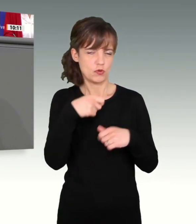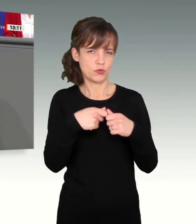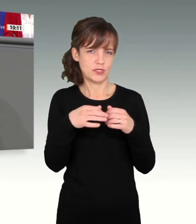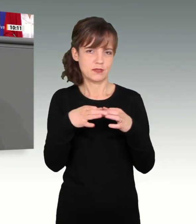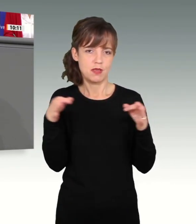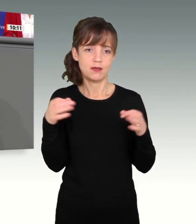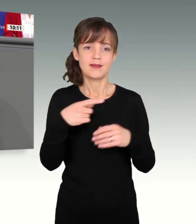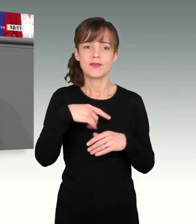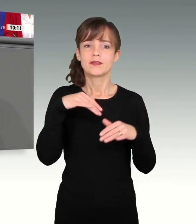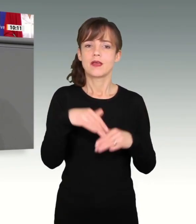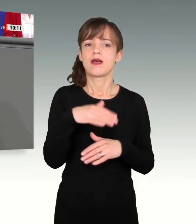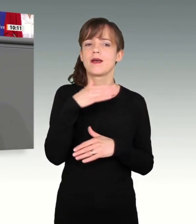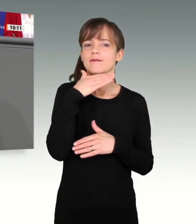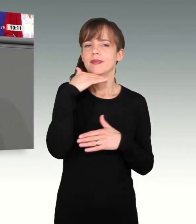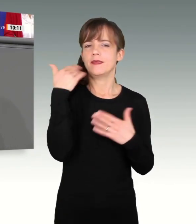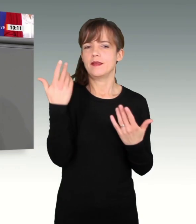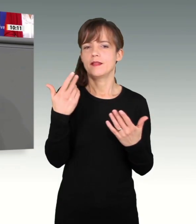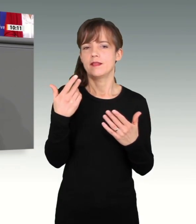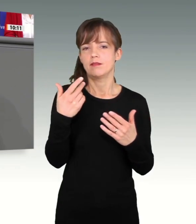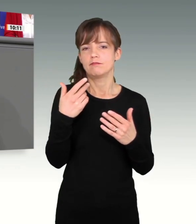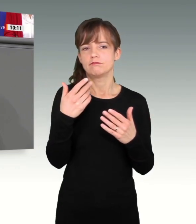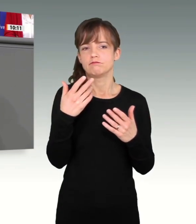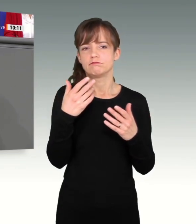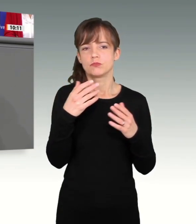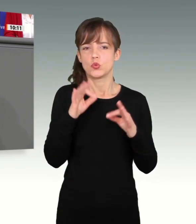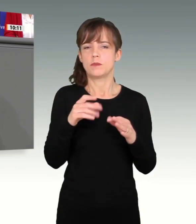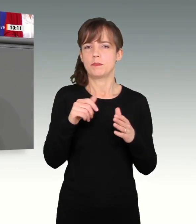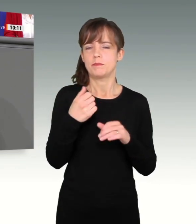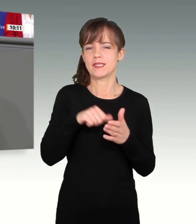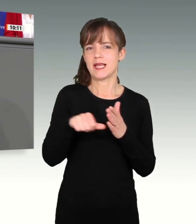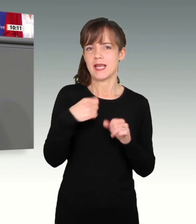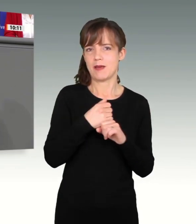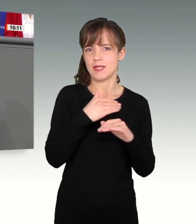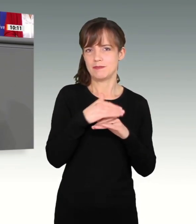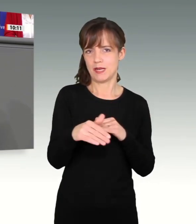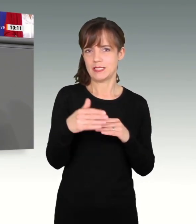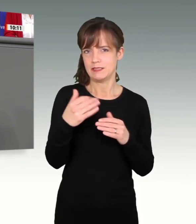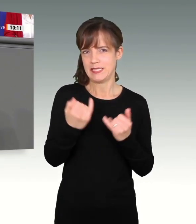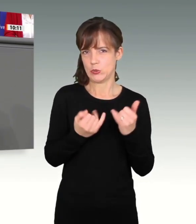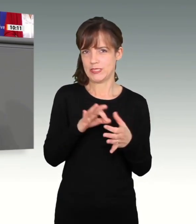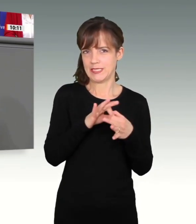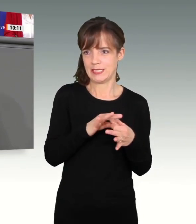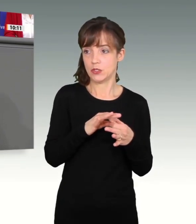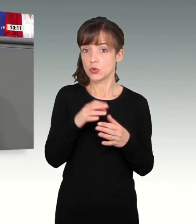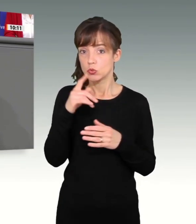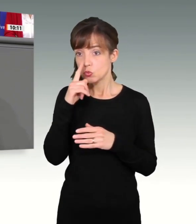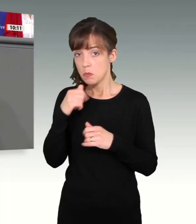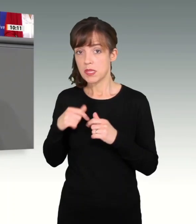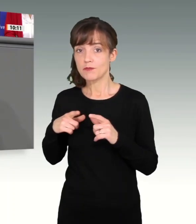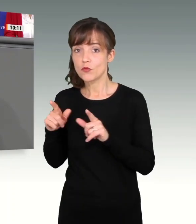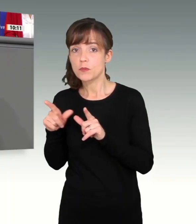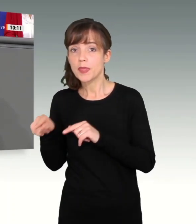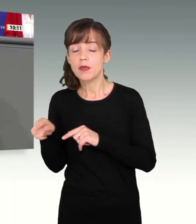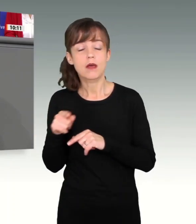Arbeitsplätzen. Das ist bei vielen von Ihnen hier ähnlich, nicht nur in Baden-Württemberg. Und wir brauchen diese gut bezahlten